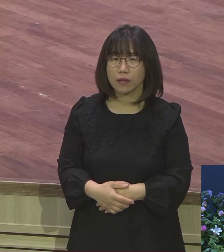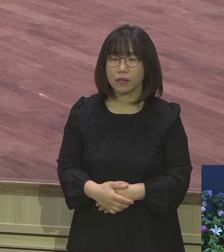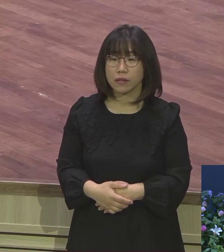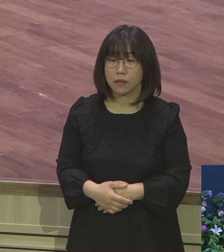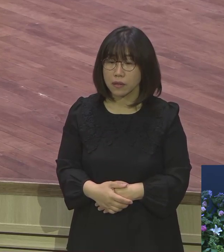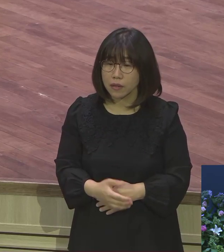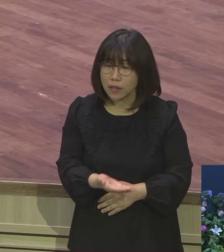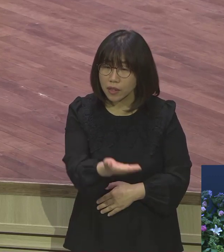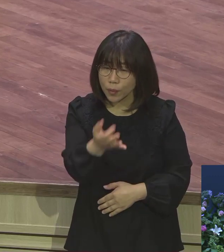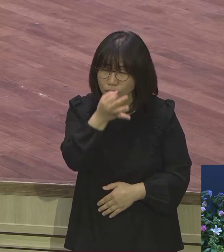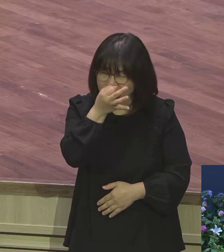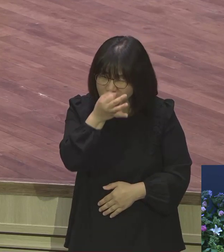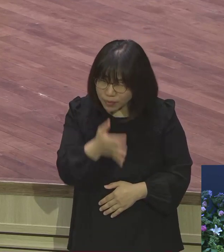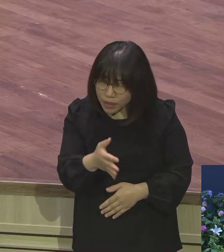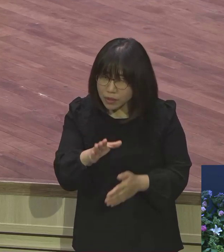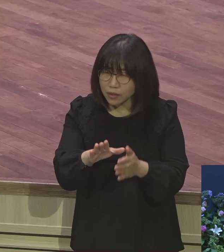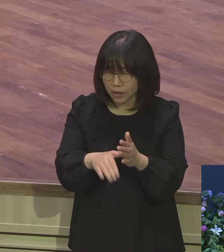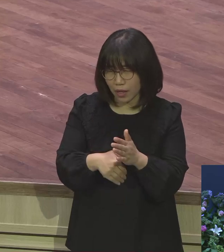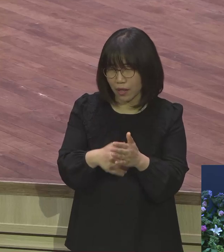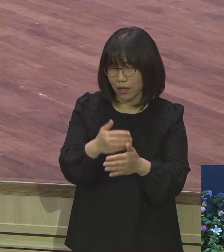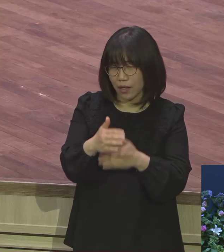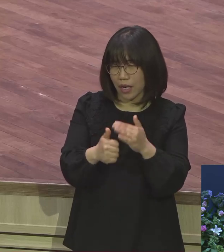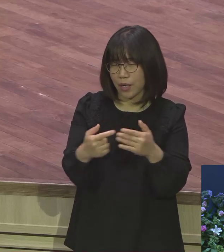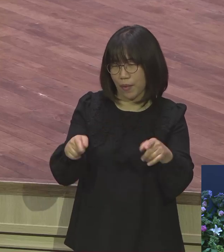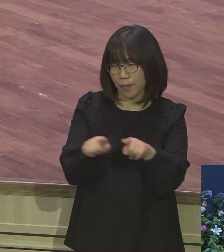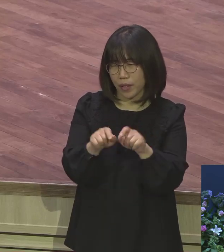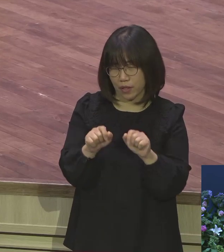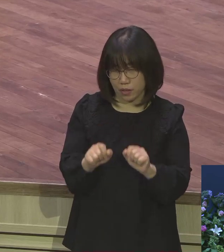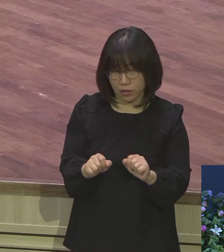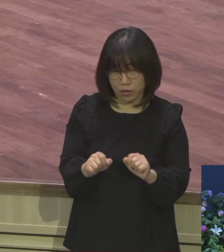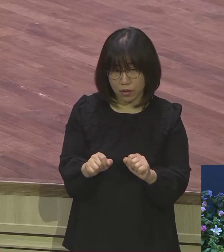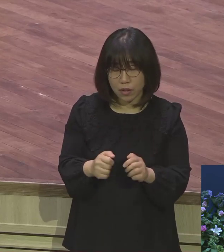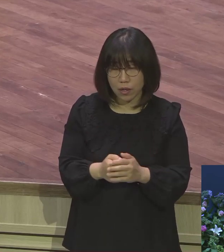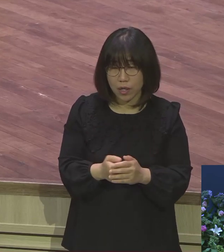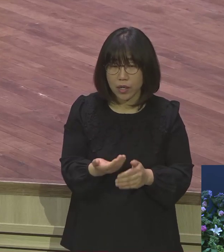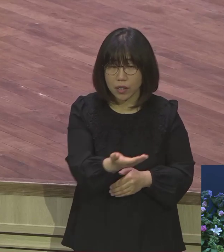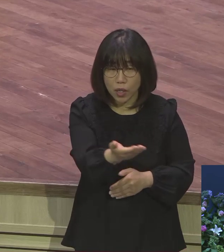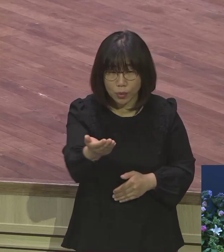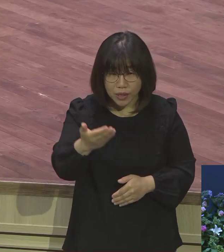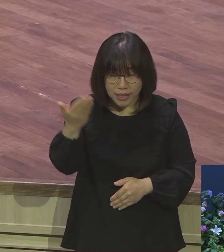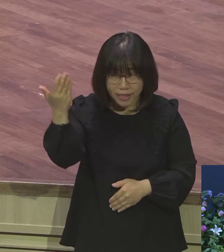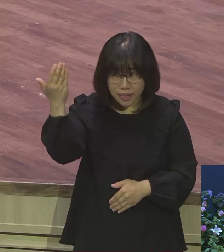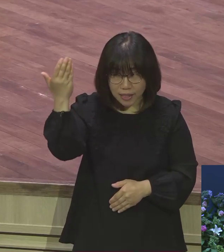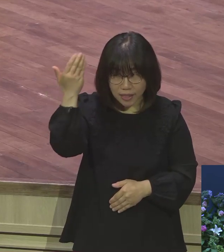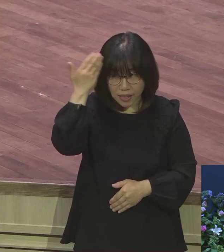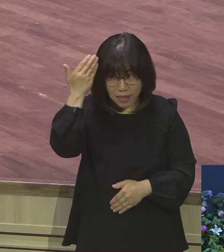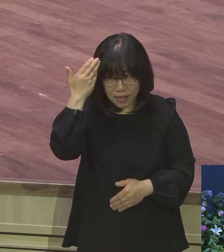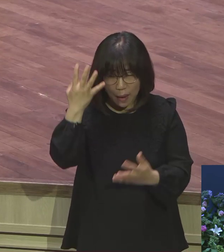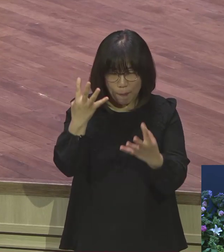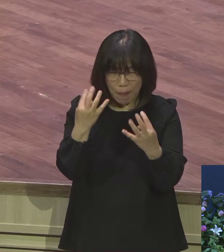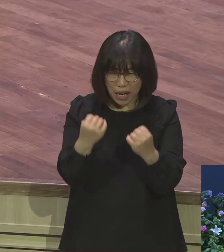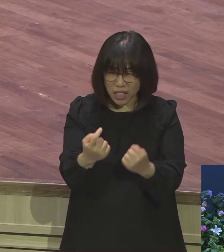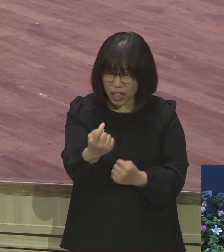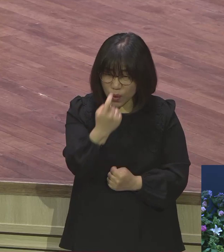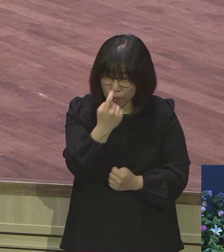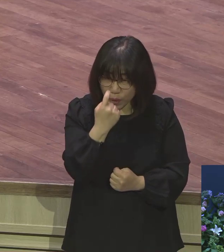지식이나 깨달음이 사람을 변화하시는 것이 아니에요 주님과 만남이 사람을 진정으로